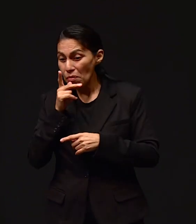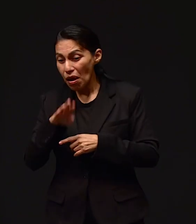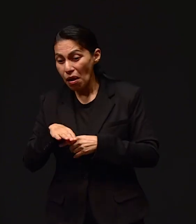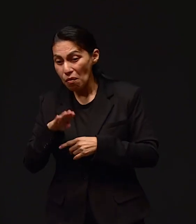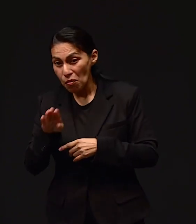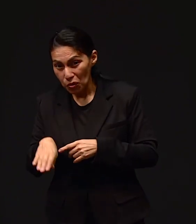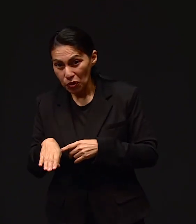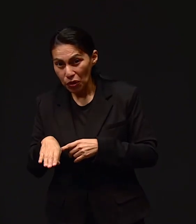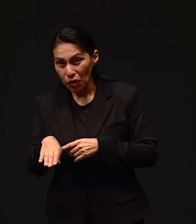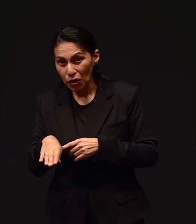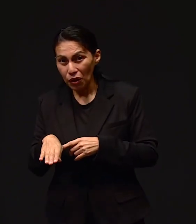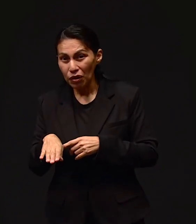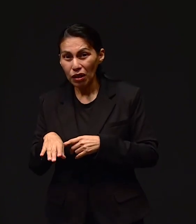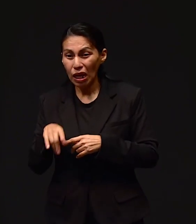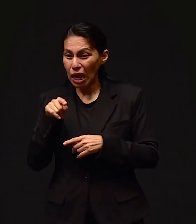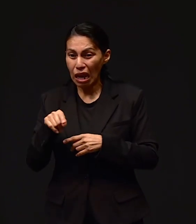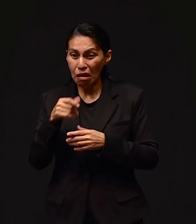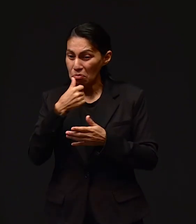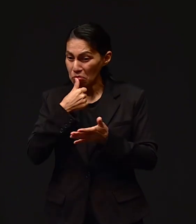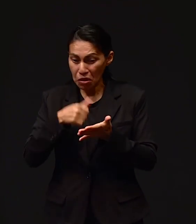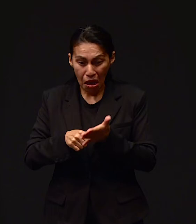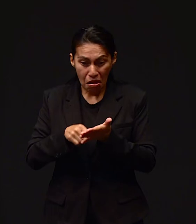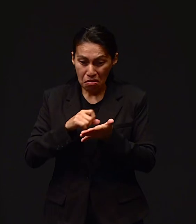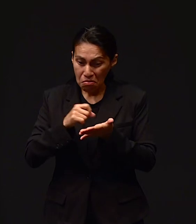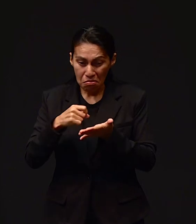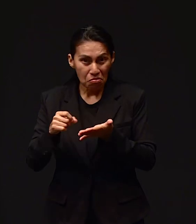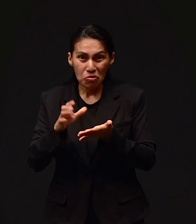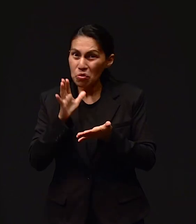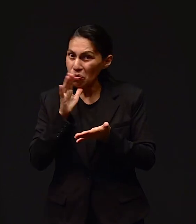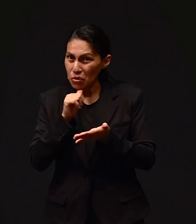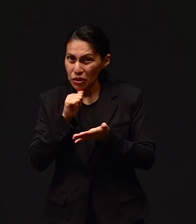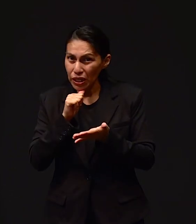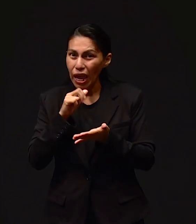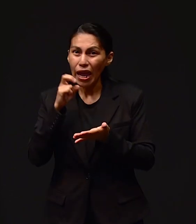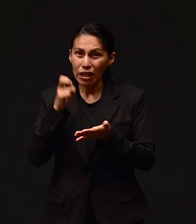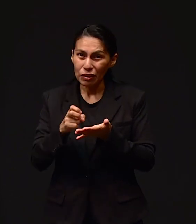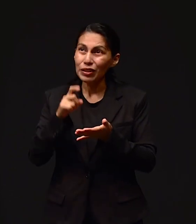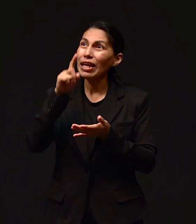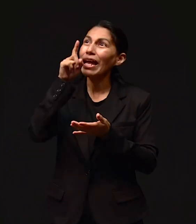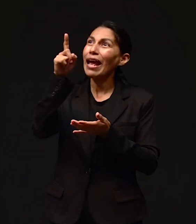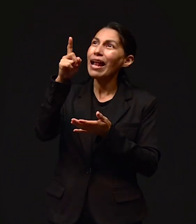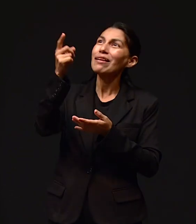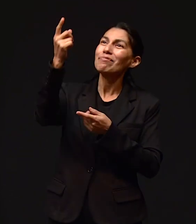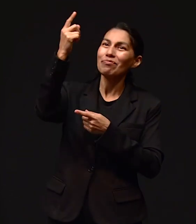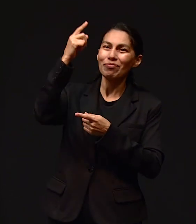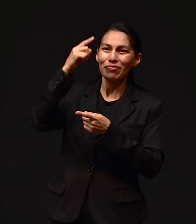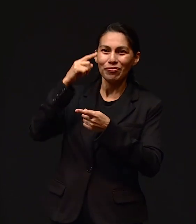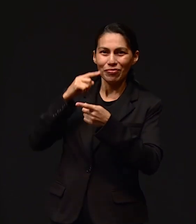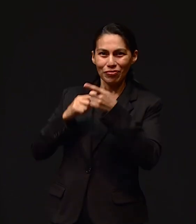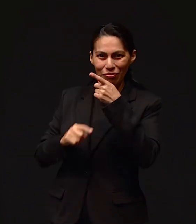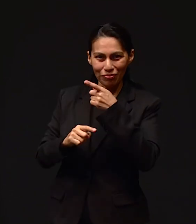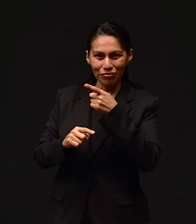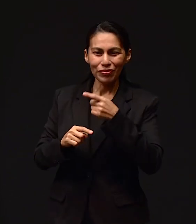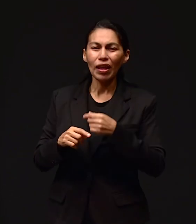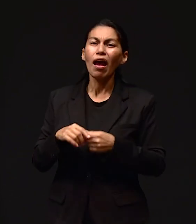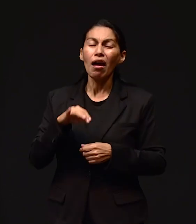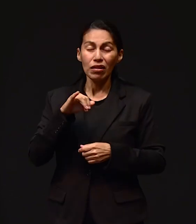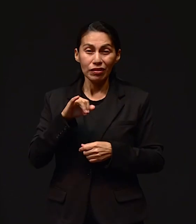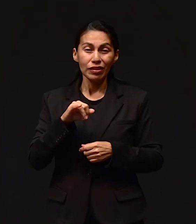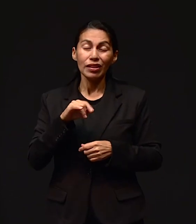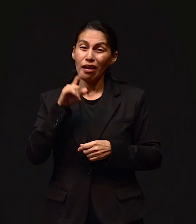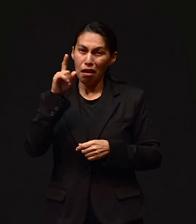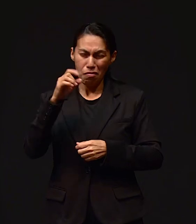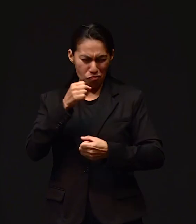lo que tu padre terrenal ya no podía hacerlo. Y mucho más allá de lo que el padre terrenal podía